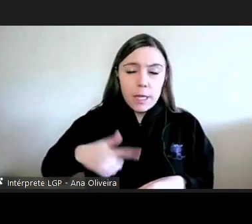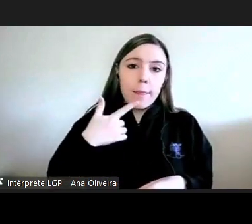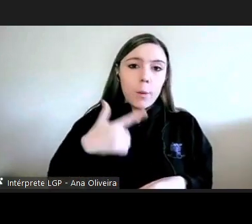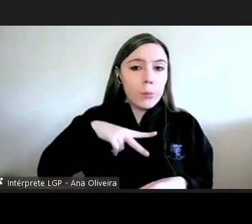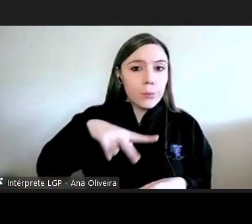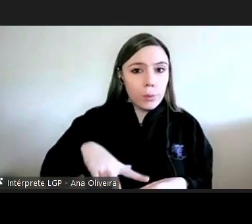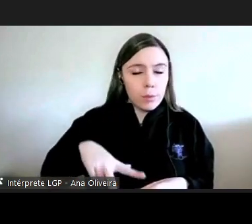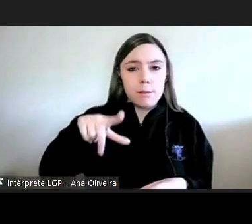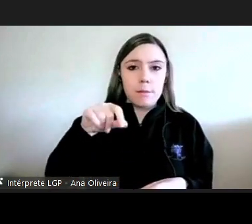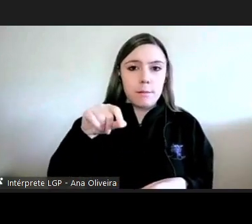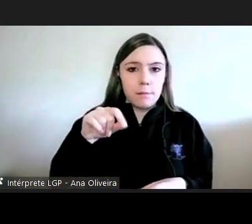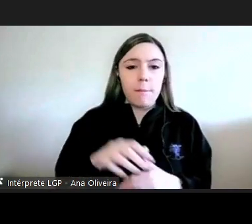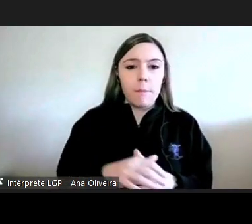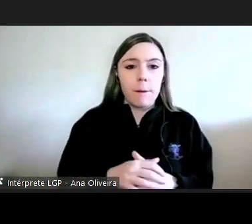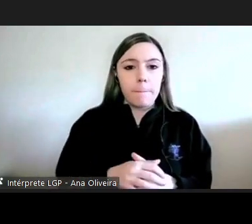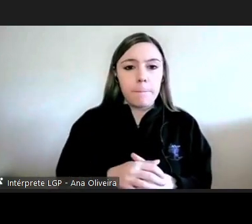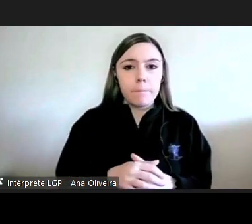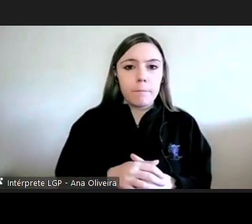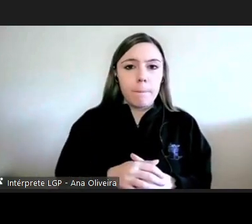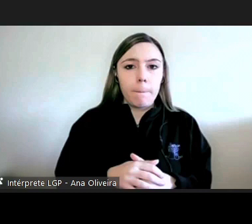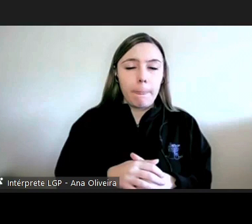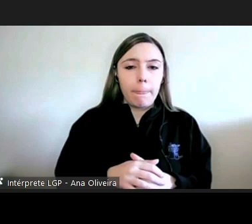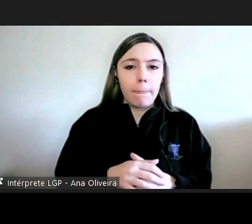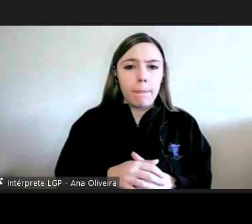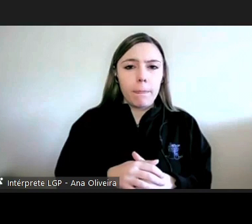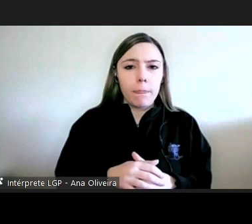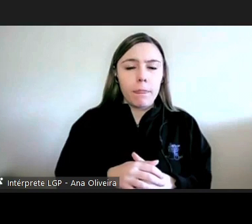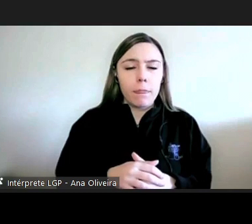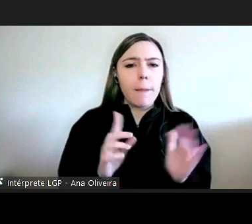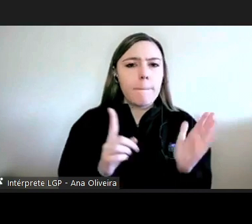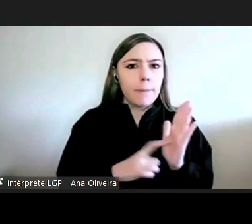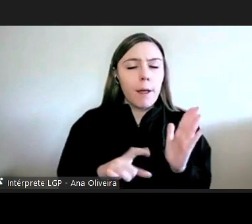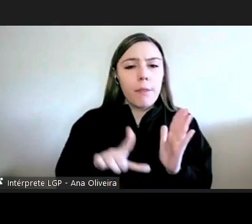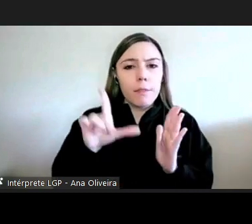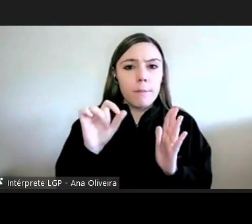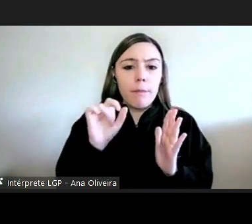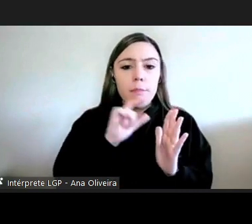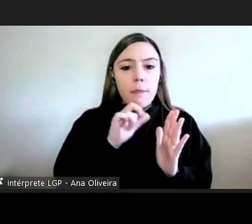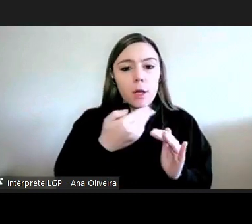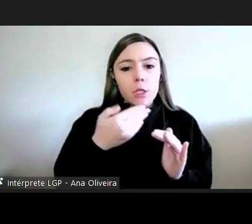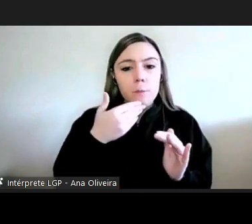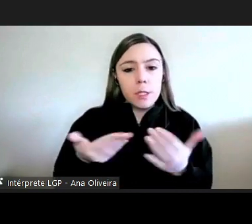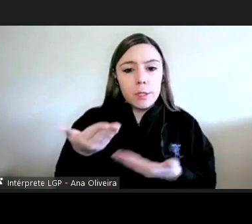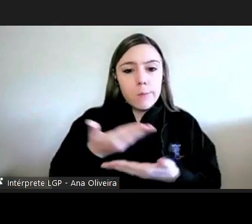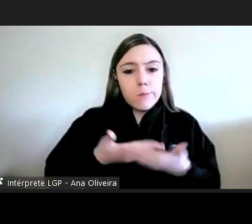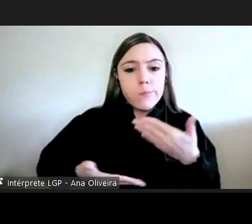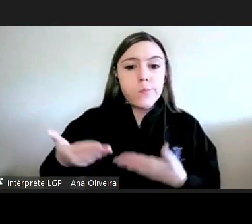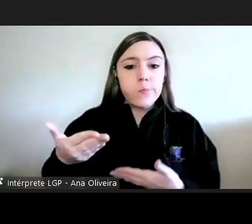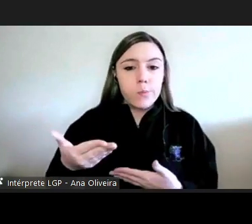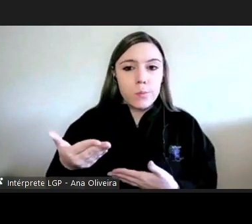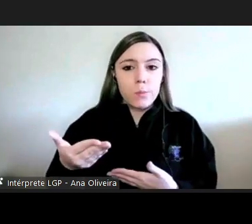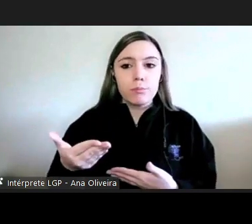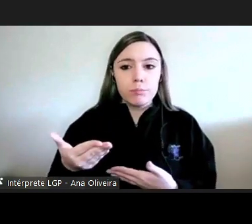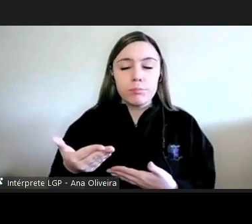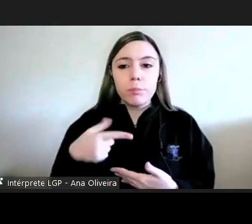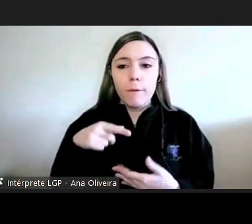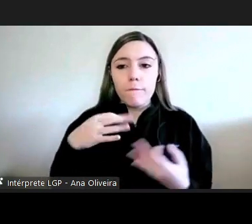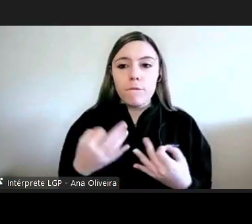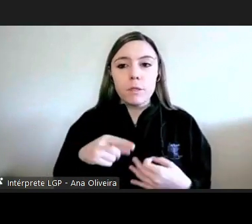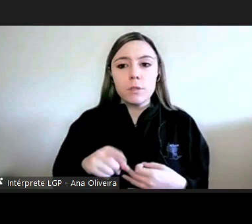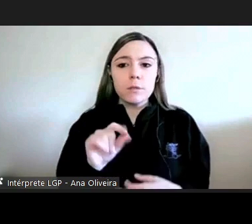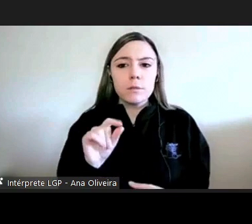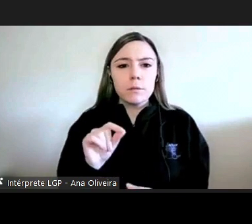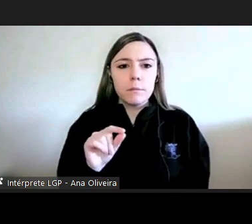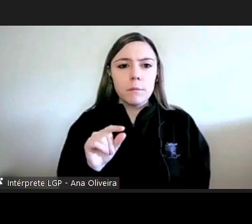e na rede ibero-americana que também permite muita troca de experiências mas também são também